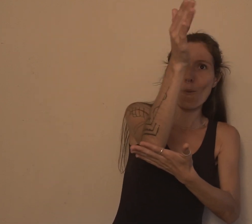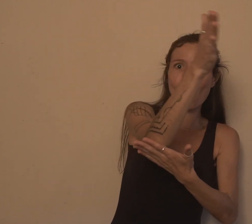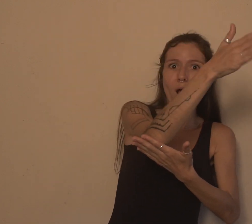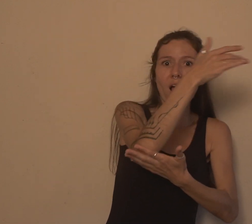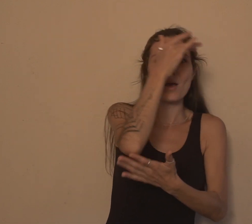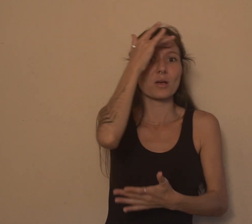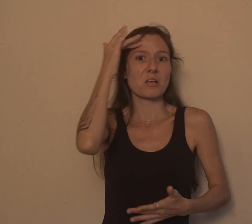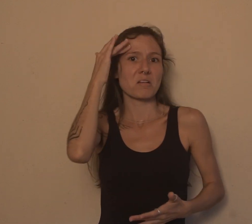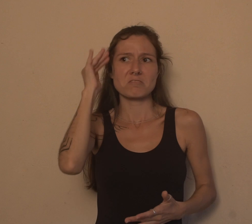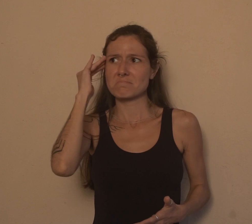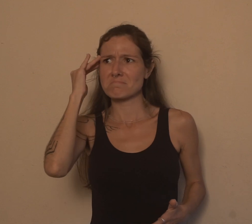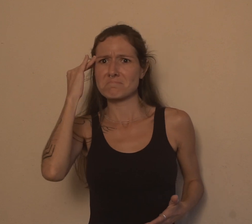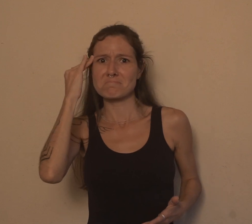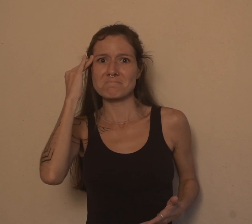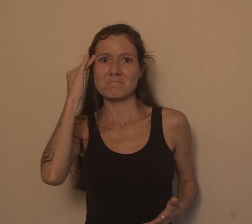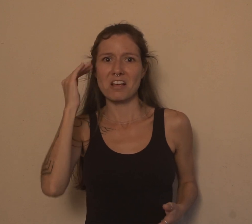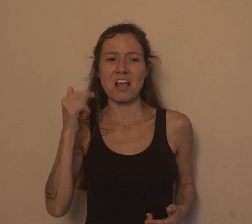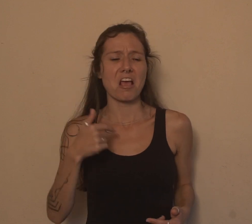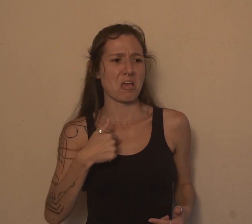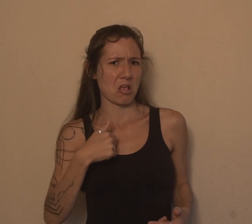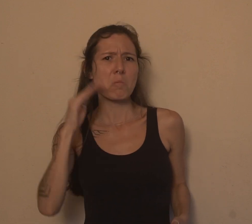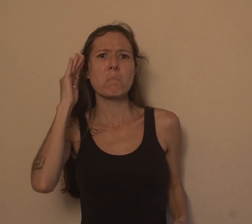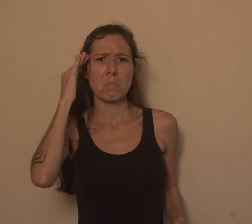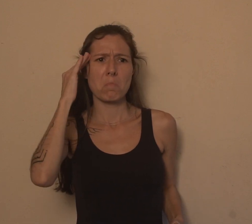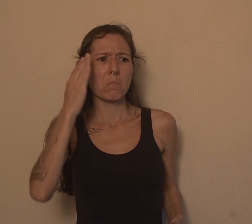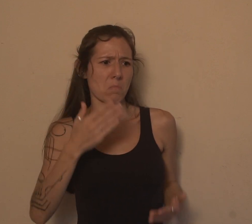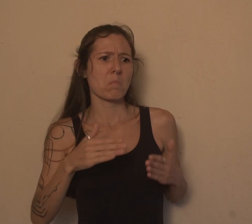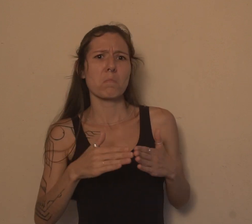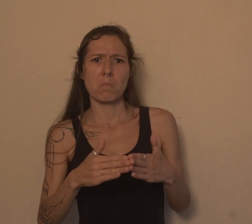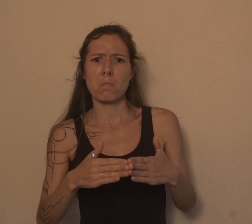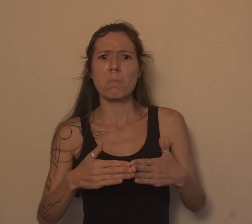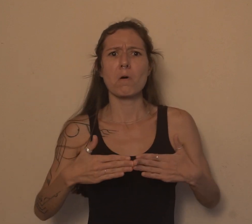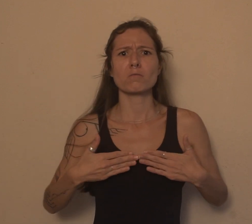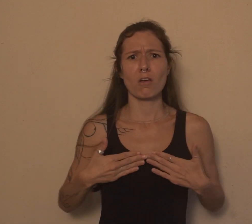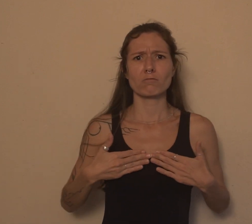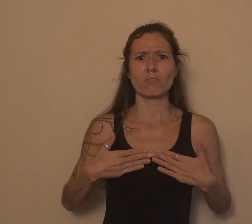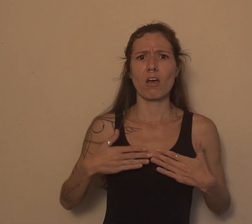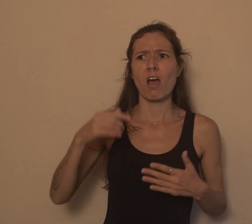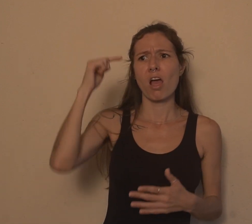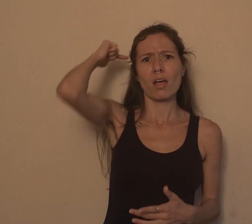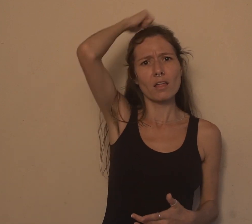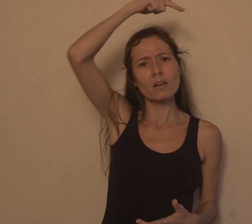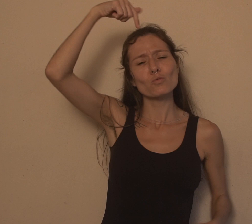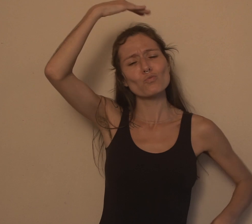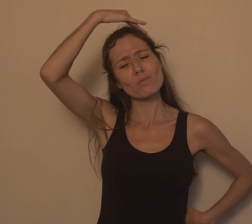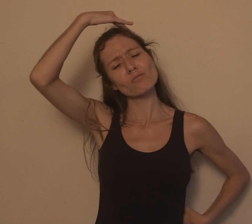daquele movimento. Mas eu sei a dispersão de falar, licença, que São Sebastião está na missão do Evangelho